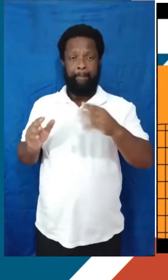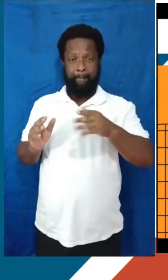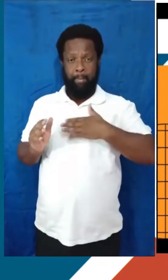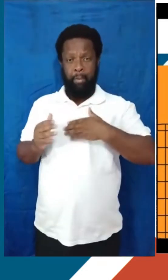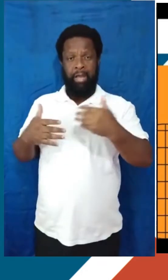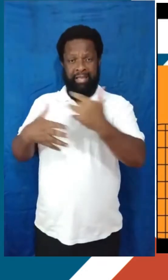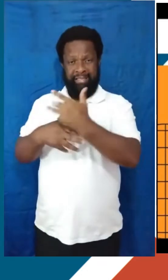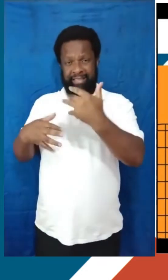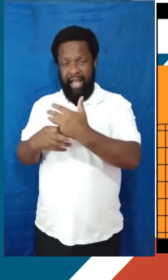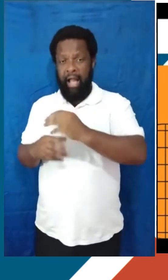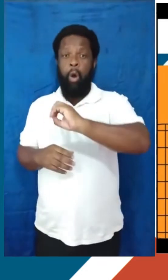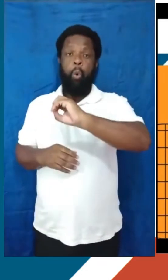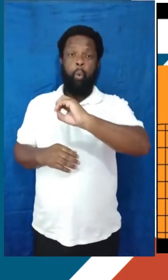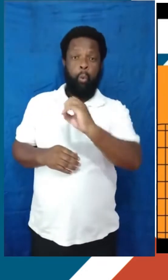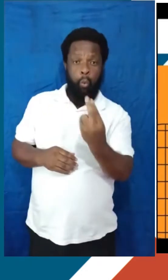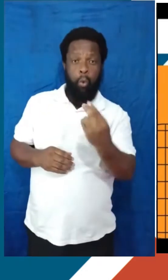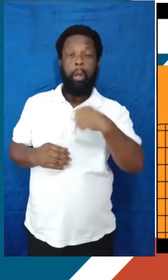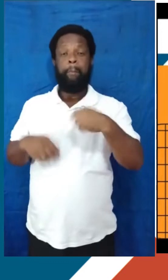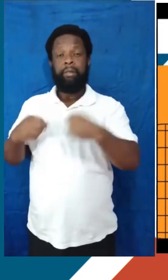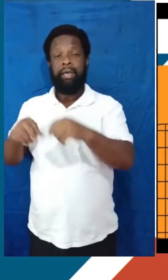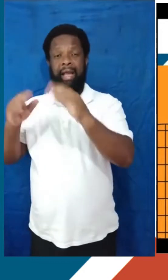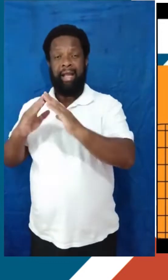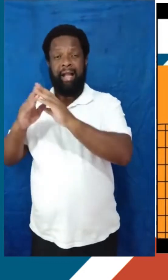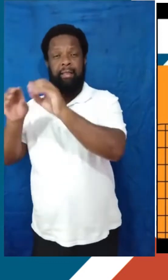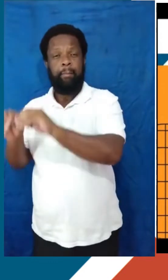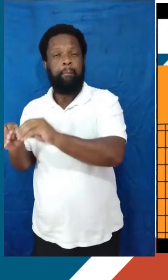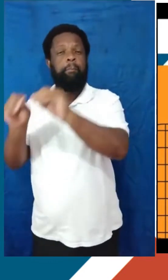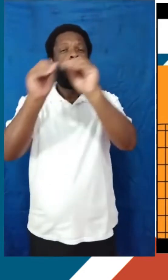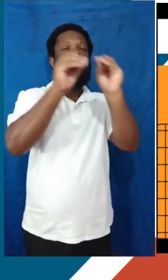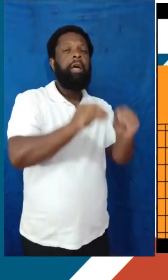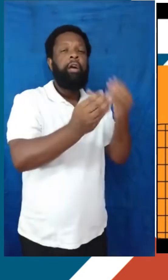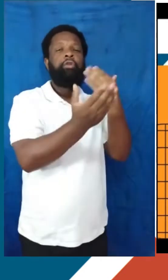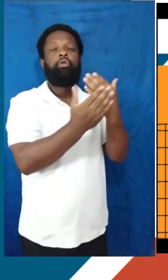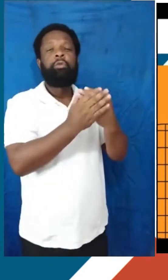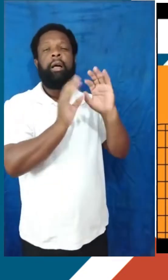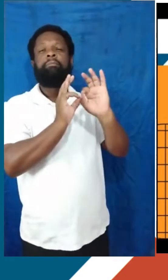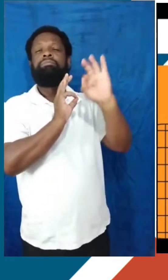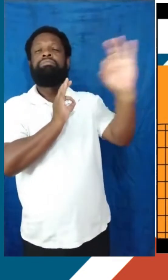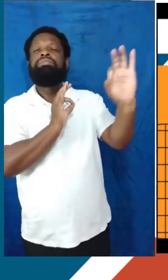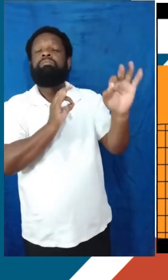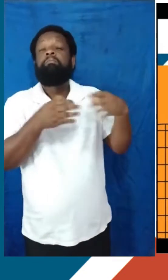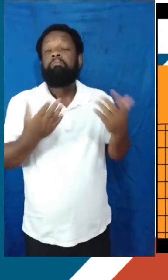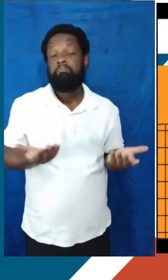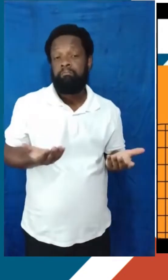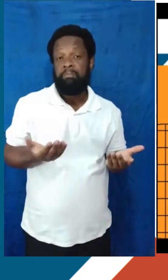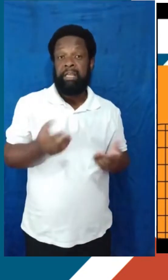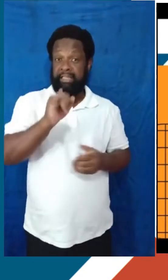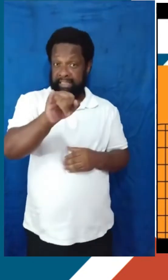para poder cursar a graduação que eu pretendo na universidade que eu pretendo? Se você precisa se mudar,